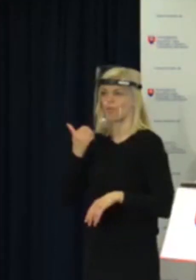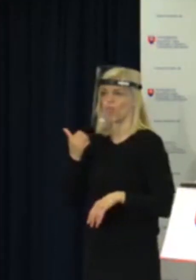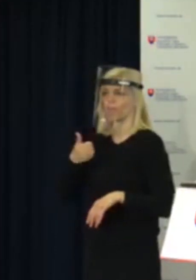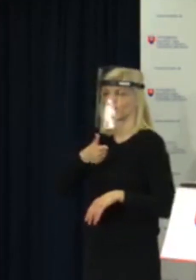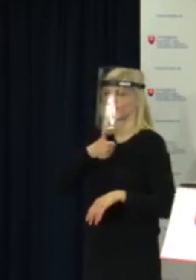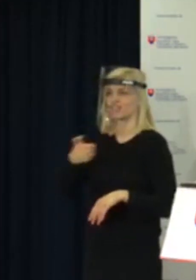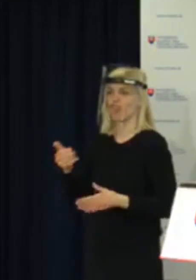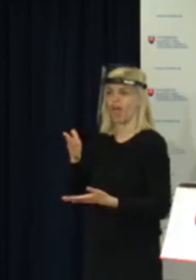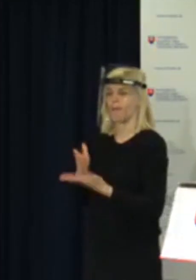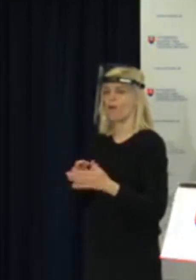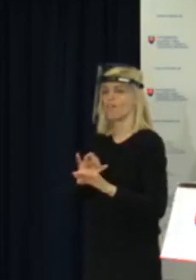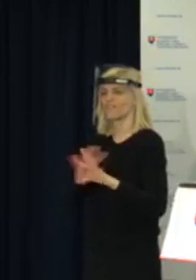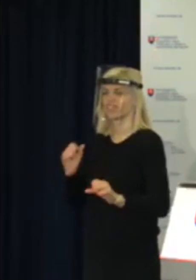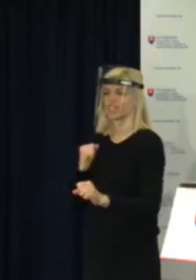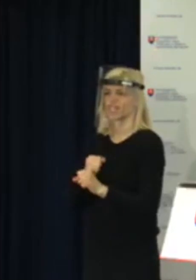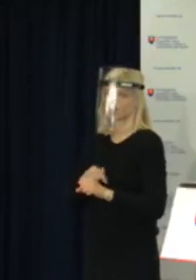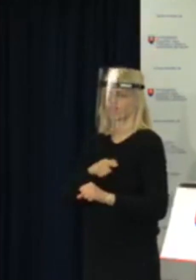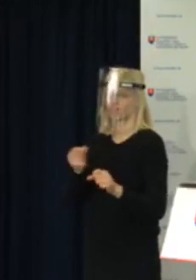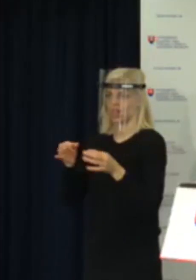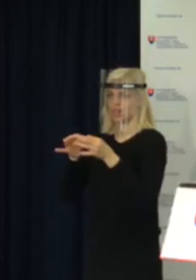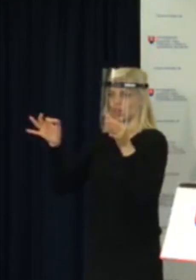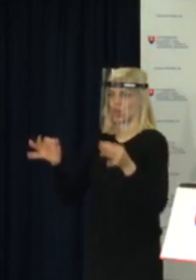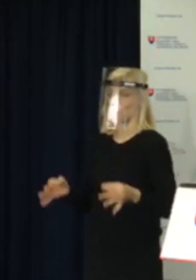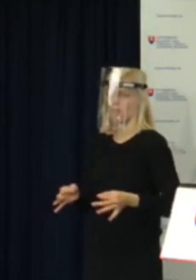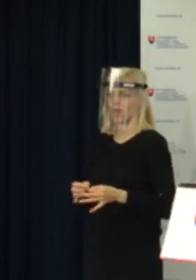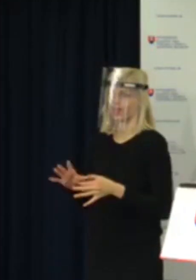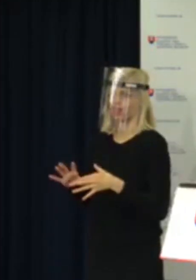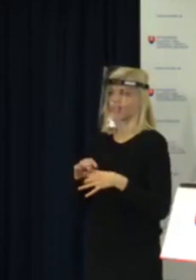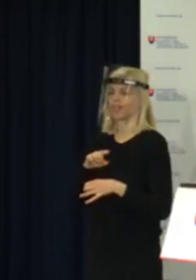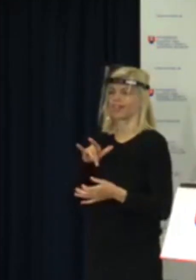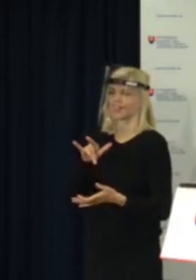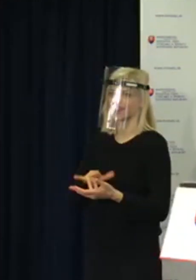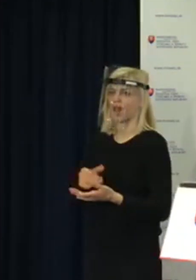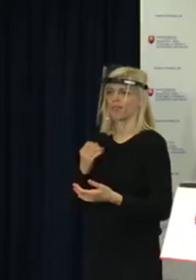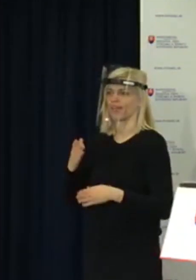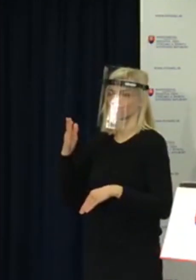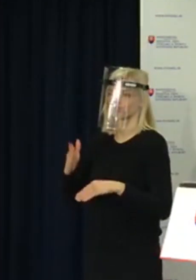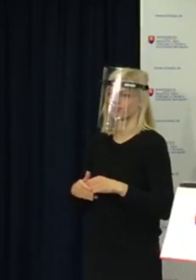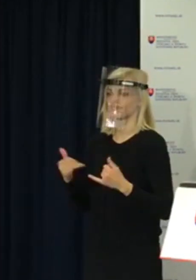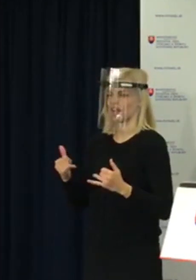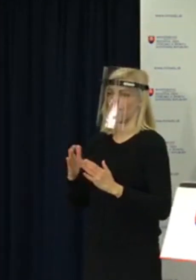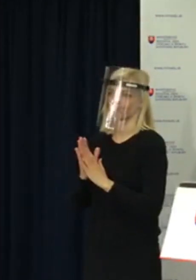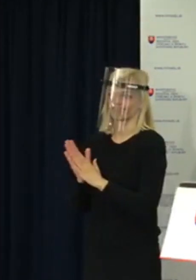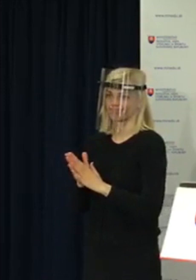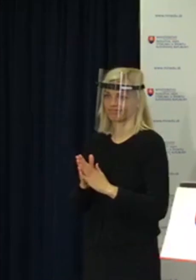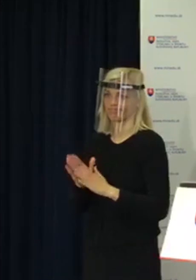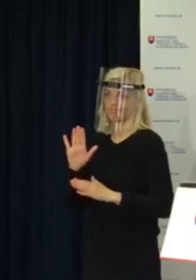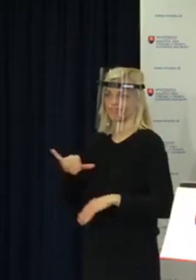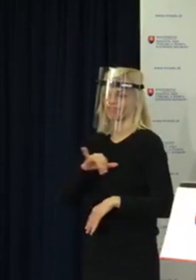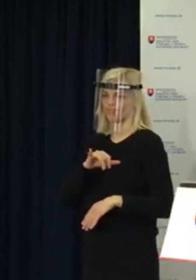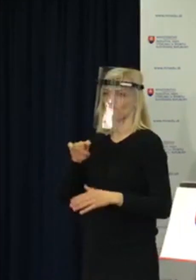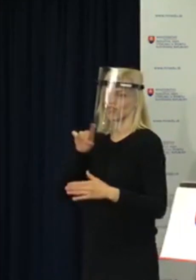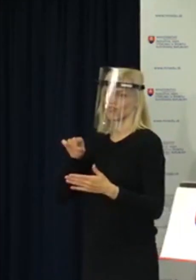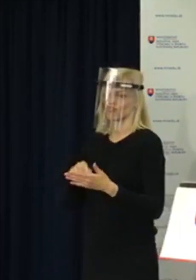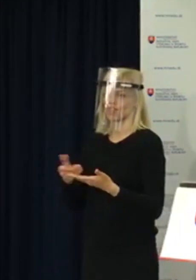týždňa dokázali vypracovať tento dokument s týmito termínmi. Musím povedať, že keď sme sa do toho zakúsli a začali sme pripravovať všetky